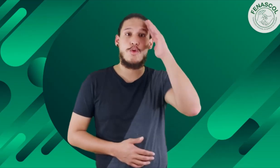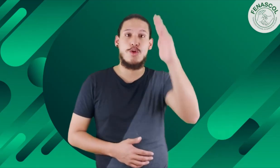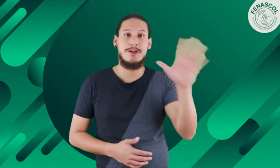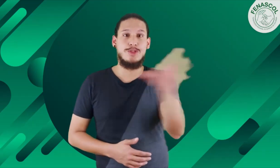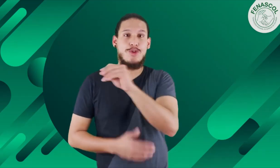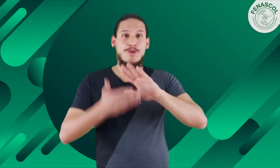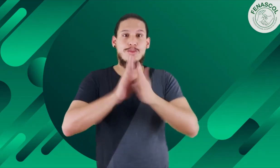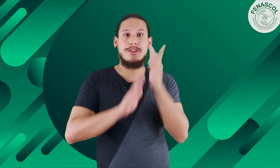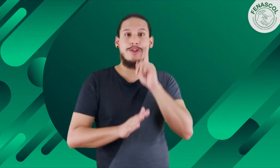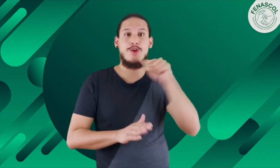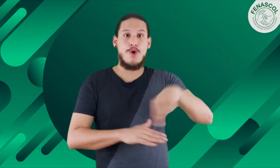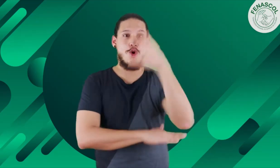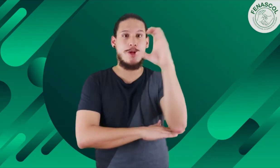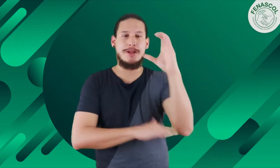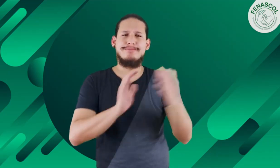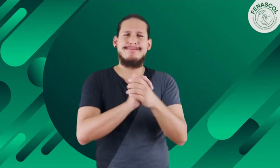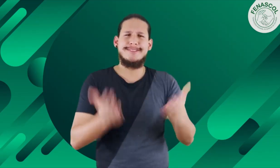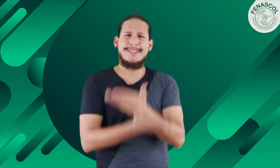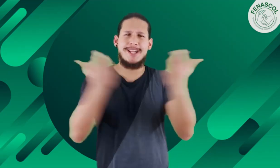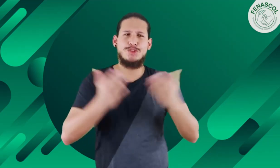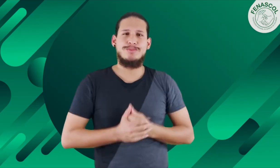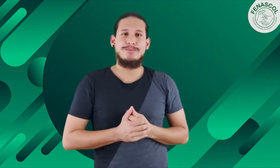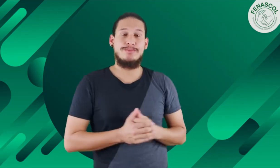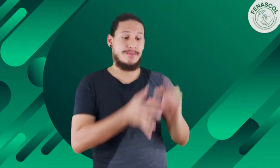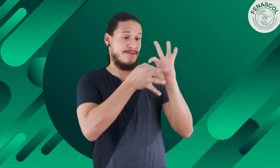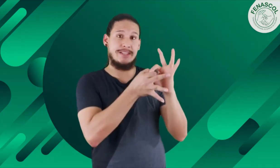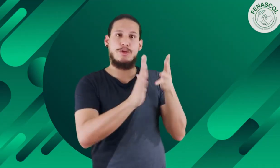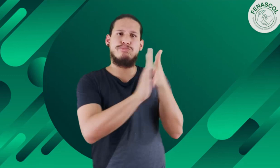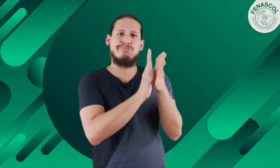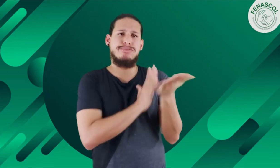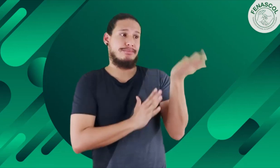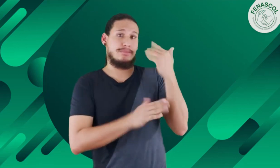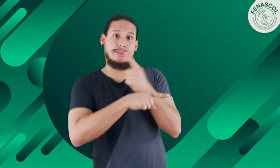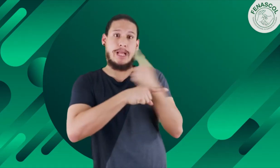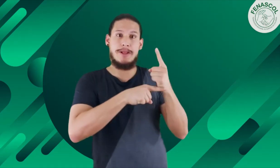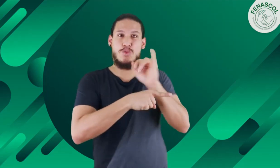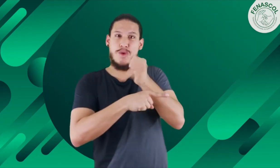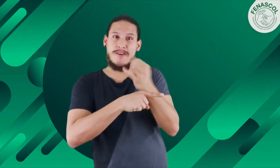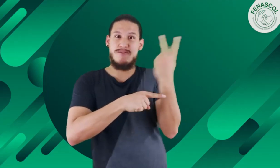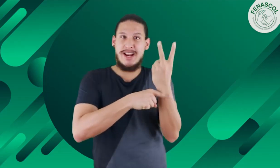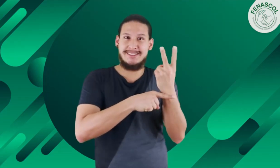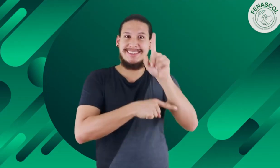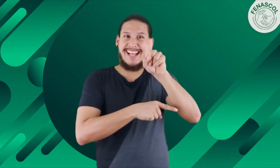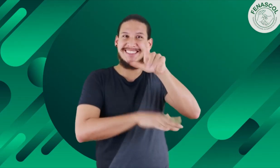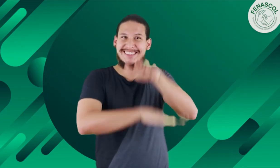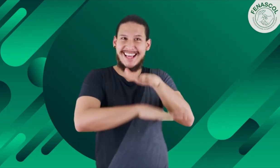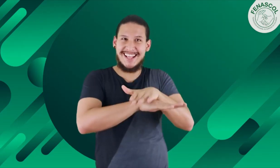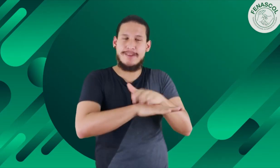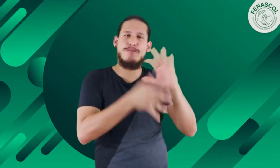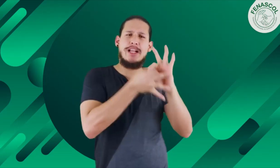Hola a toda la comunidad sorda de Colombia, un saludo para todos. La semana pasada, el jueves y el viernes a las 6 de la tarde,